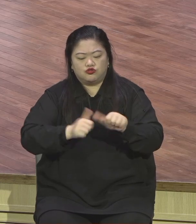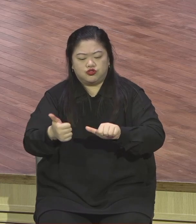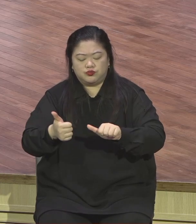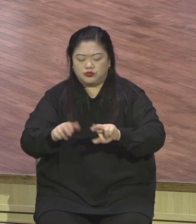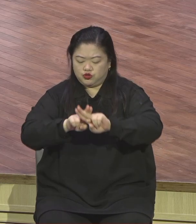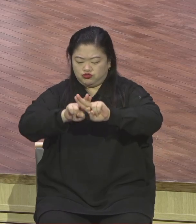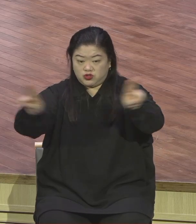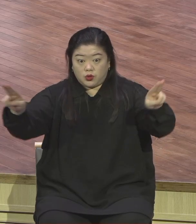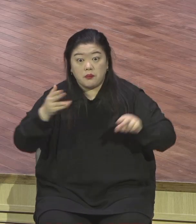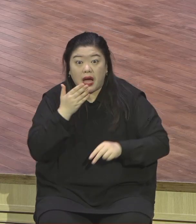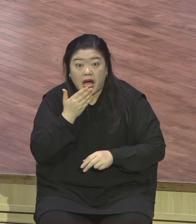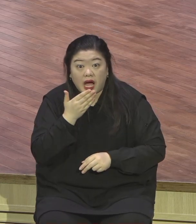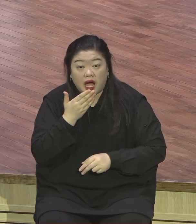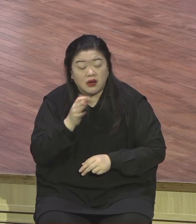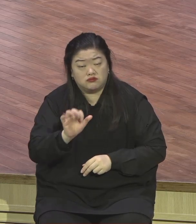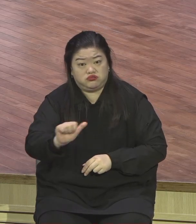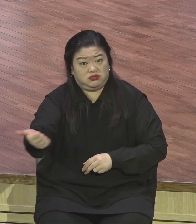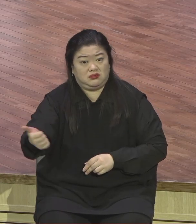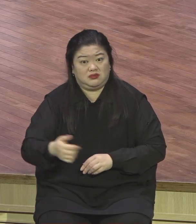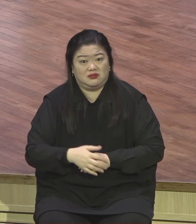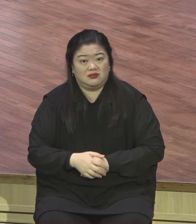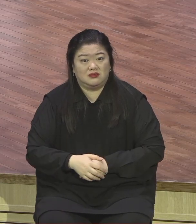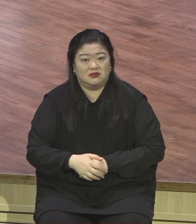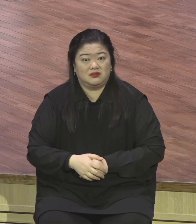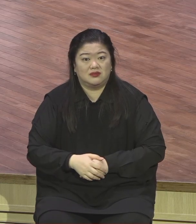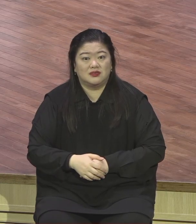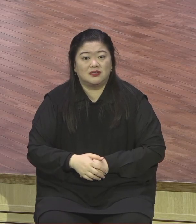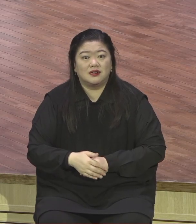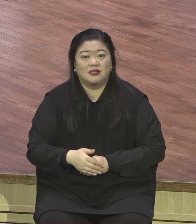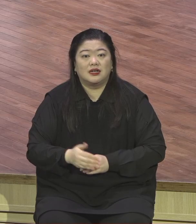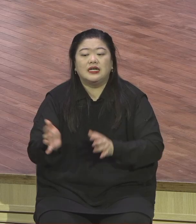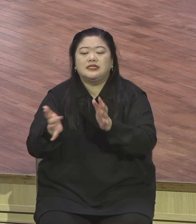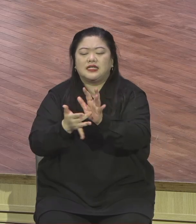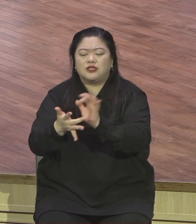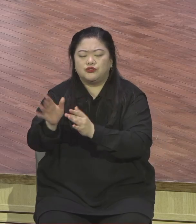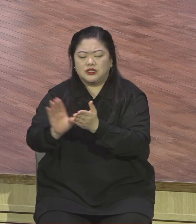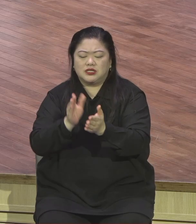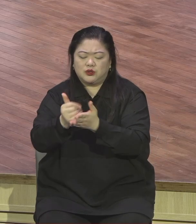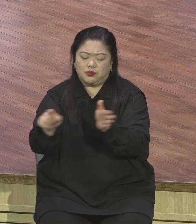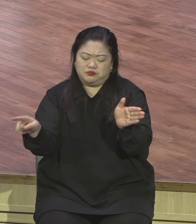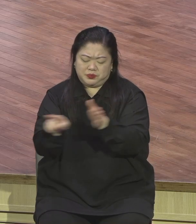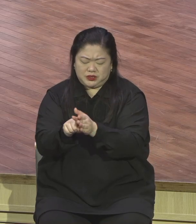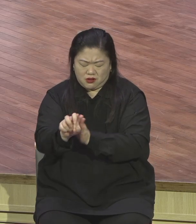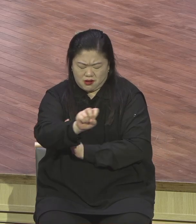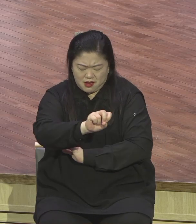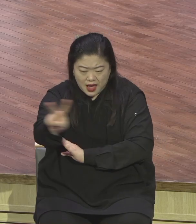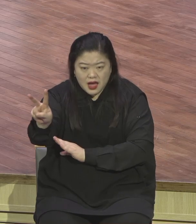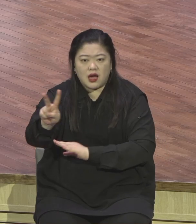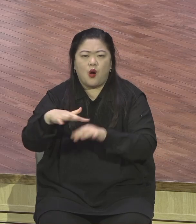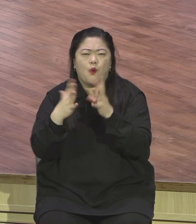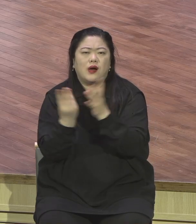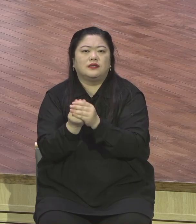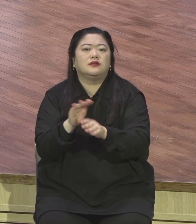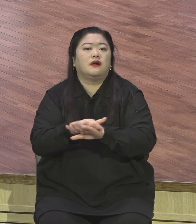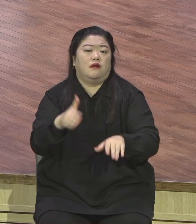예수 그리스도께 나와야만 해결을 받을 수 있어요. 예수 그리스도께 나와야만 된단 말이에요. 특별히 우리가